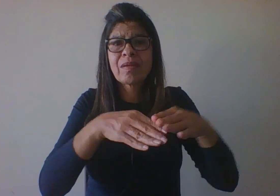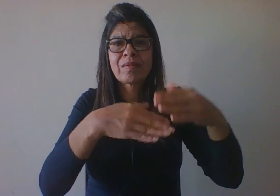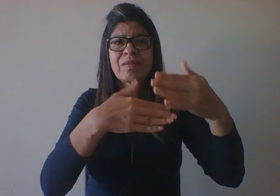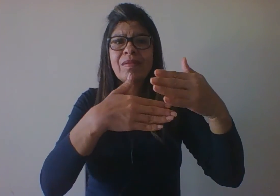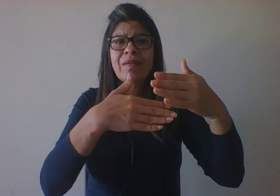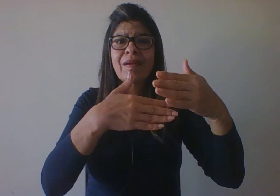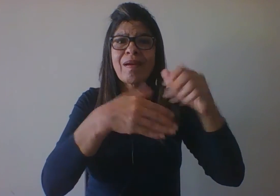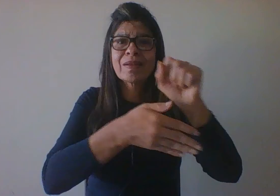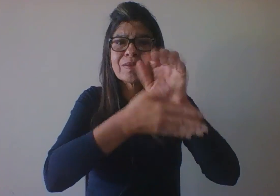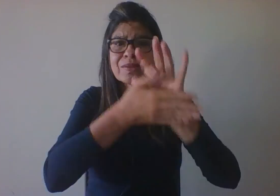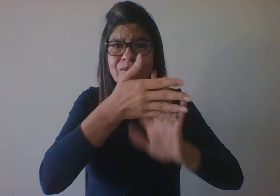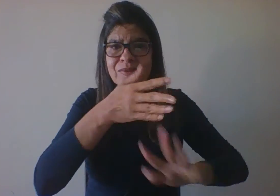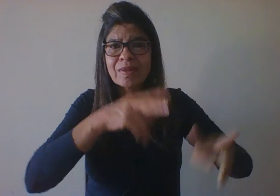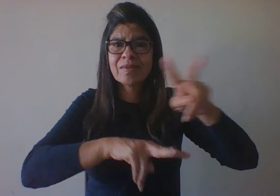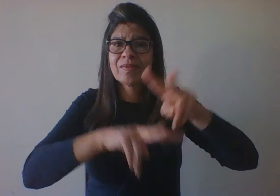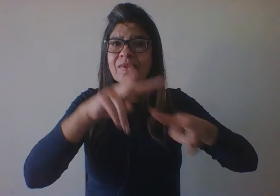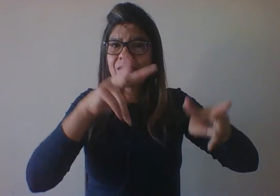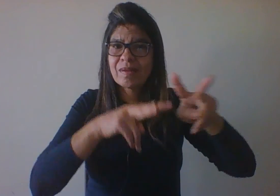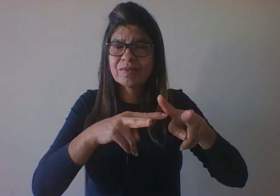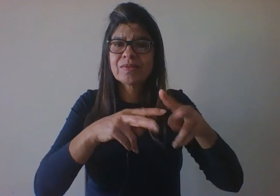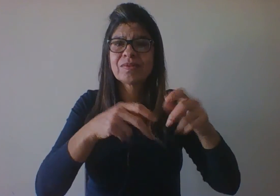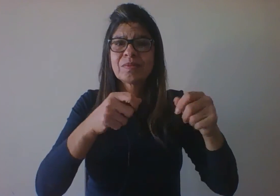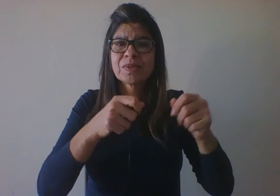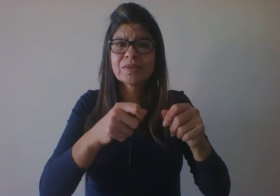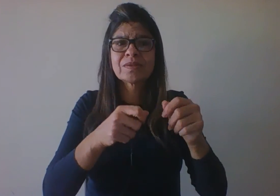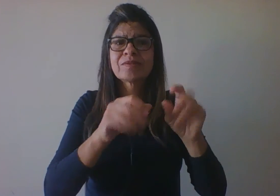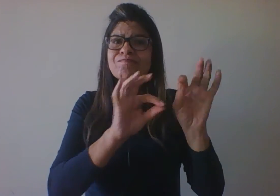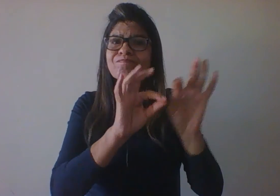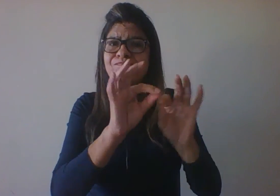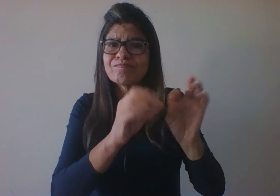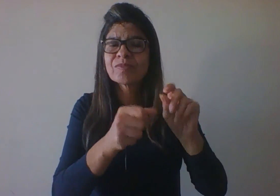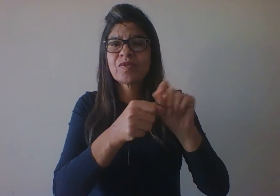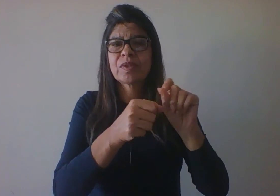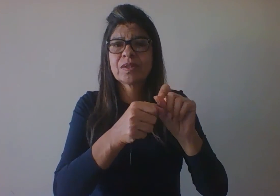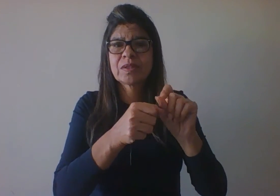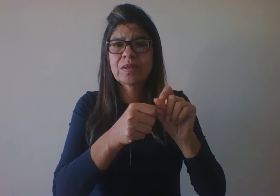Passando, então, a apresentação, um bom estudo a todos vocês.